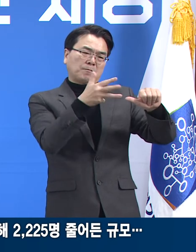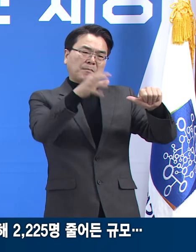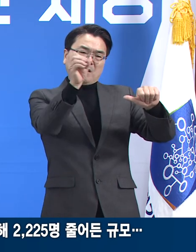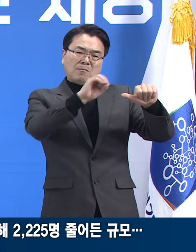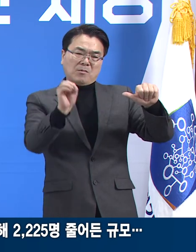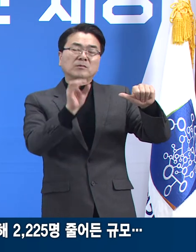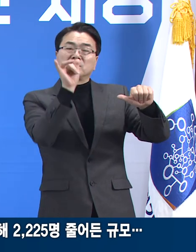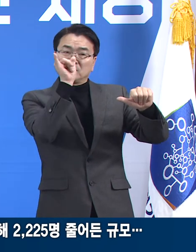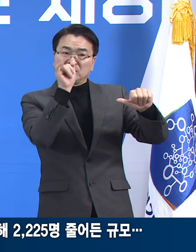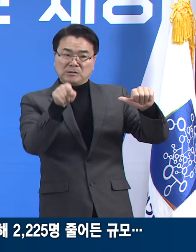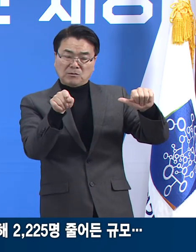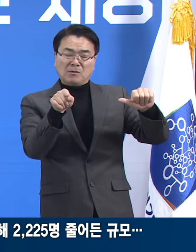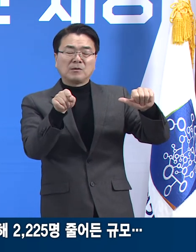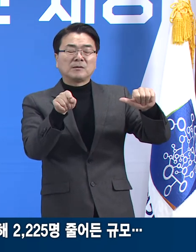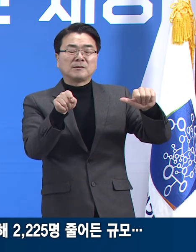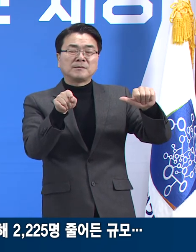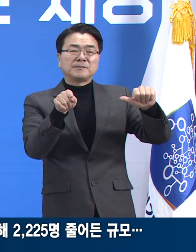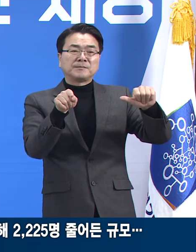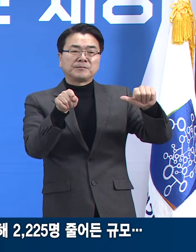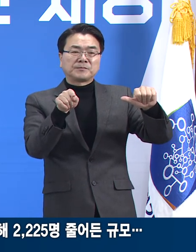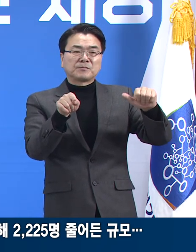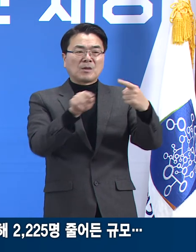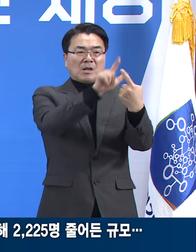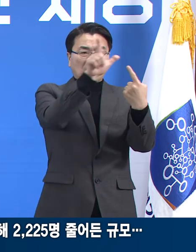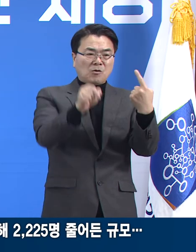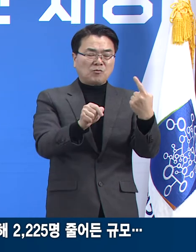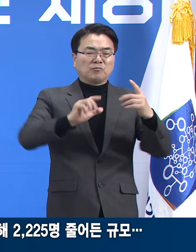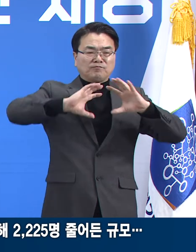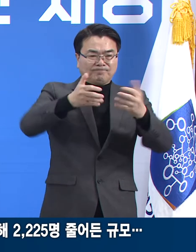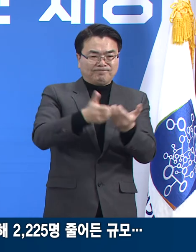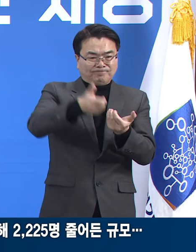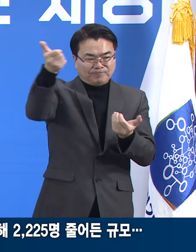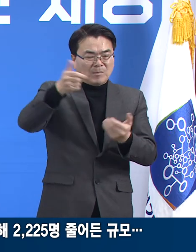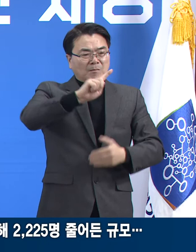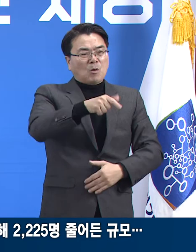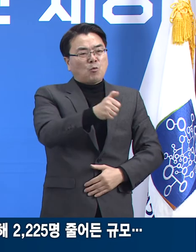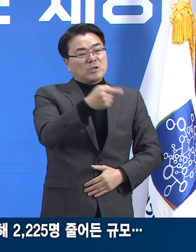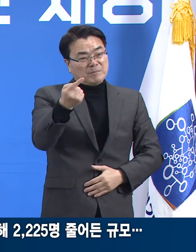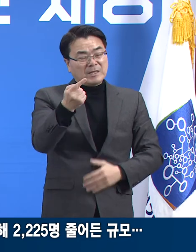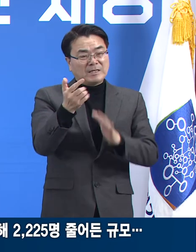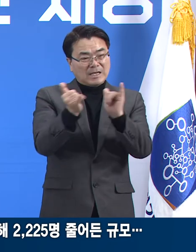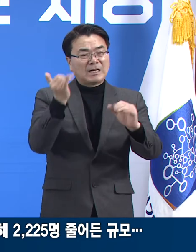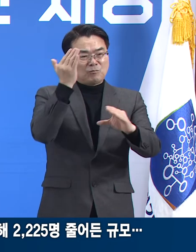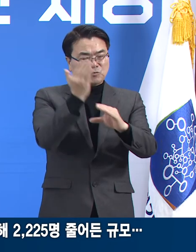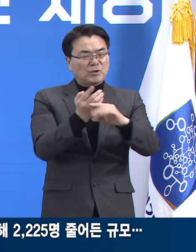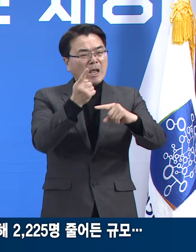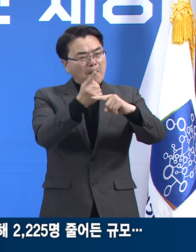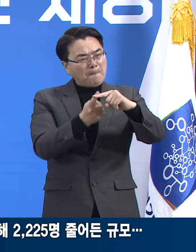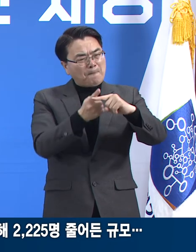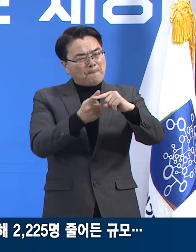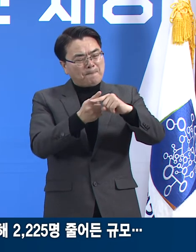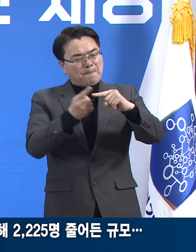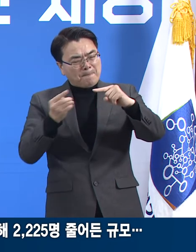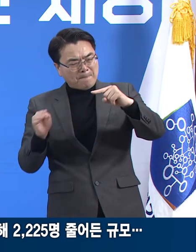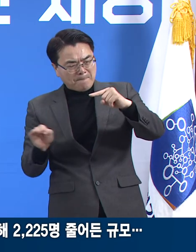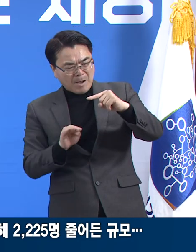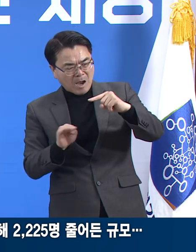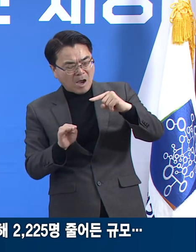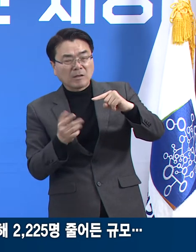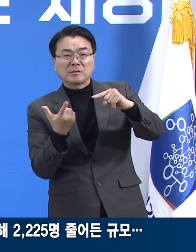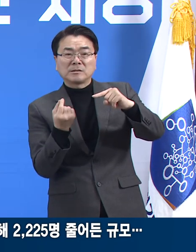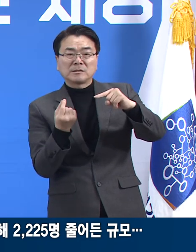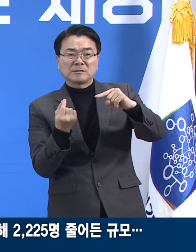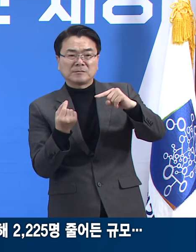차지합니다. 1월 사망 사례 151개 중 절반에 육박하는 72개가